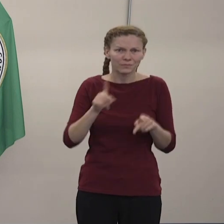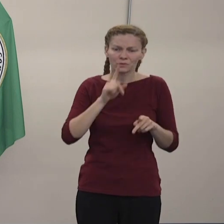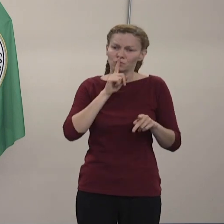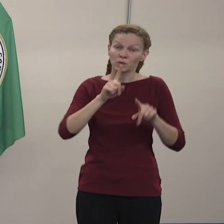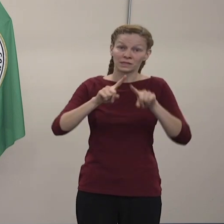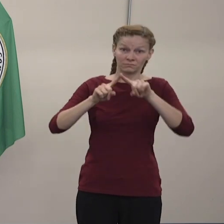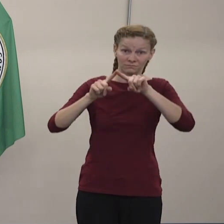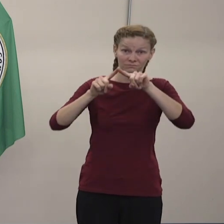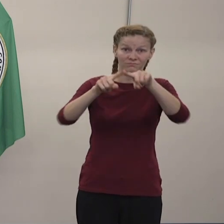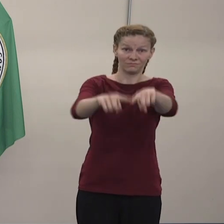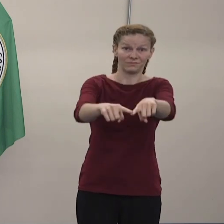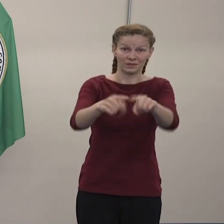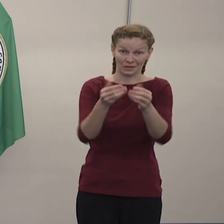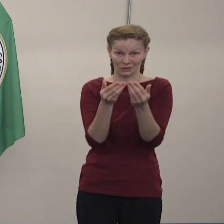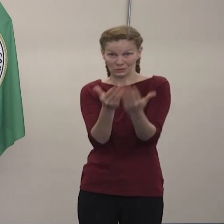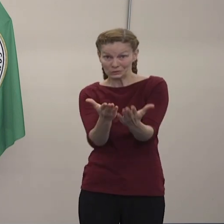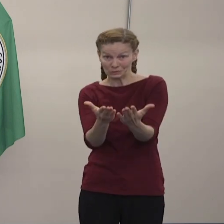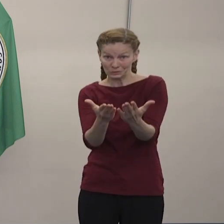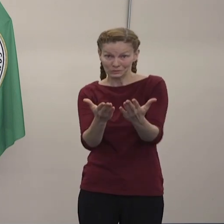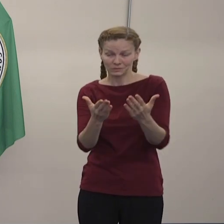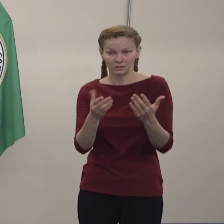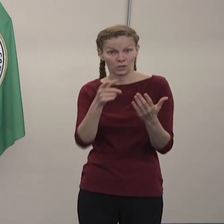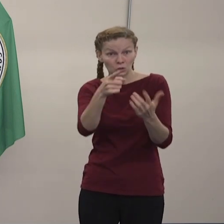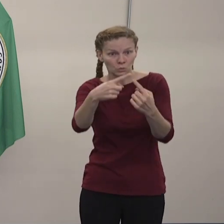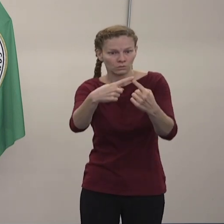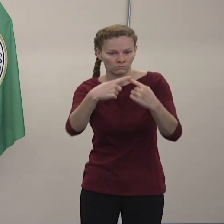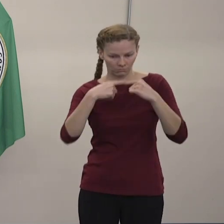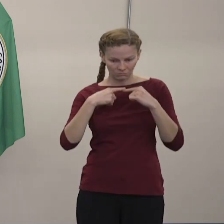dependemos en ti y tú dependes de mí.